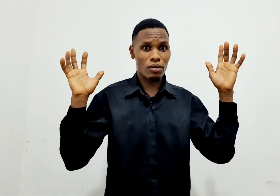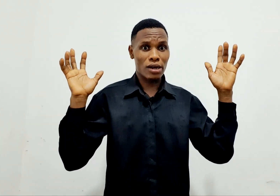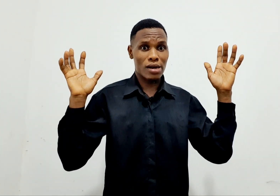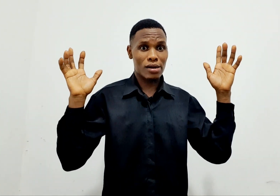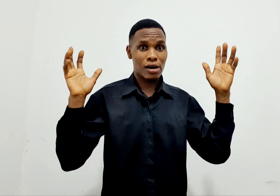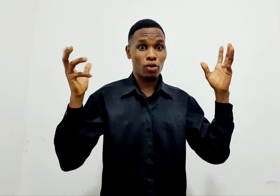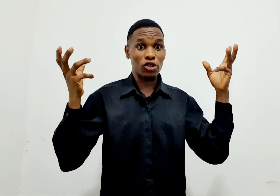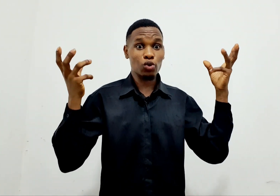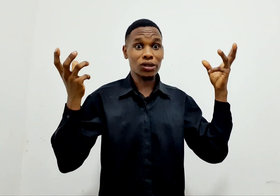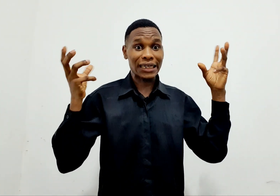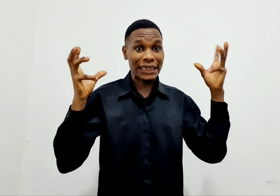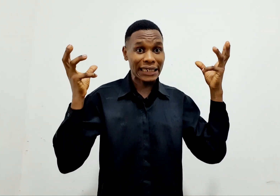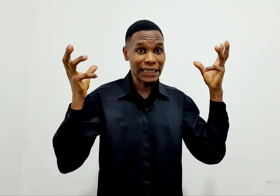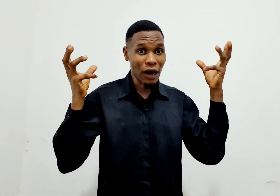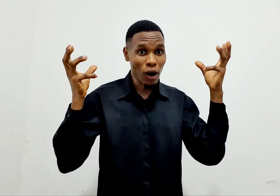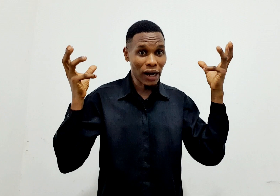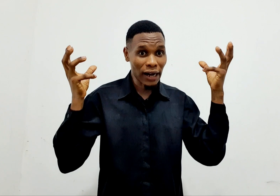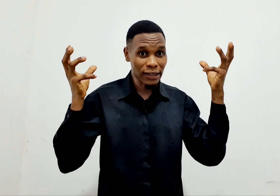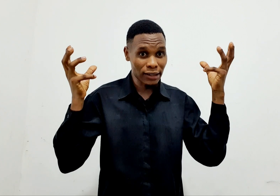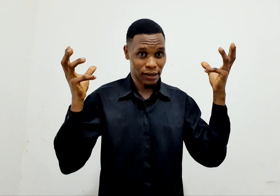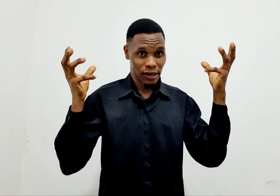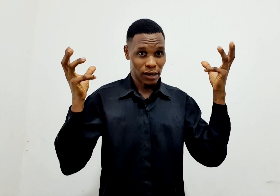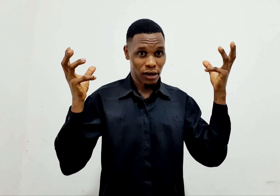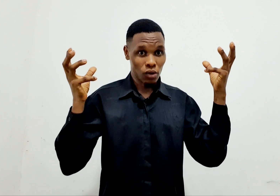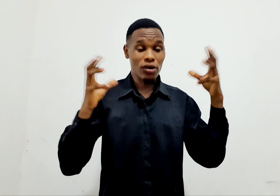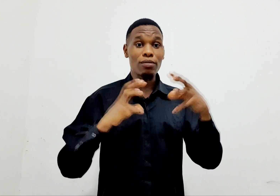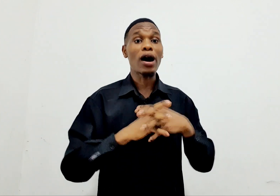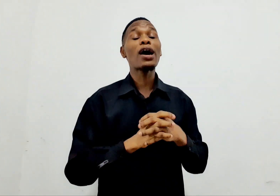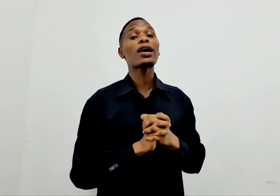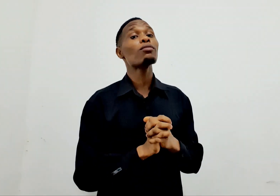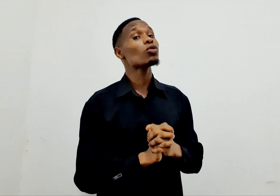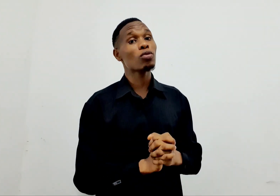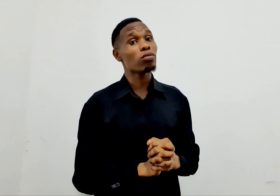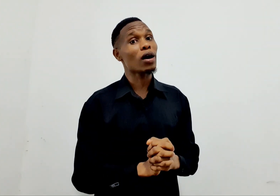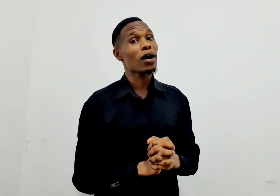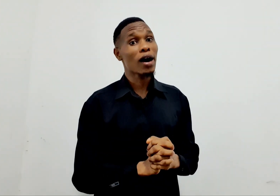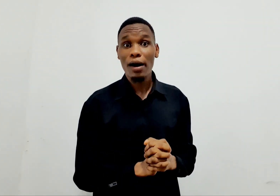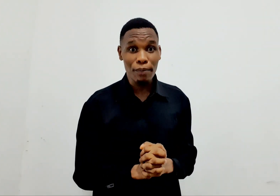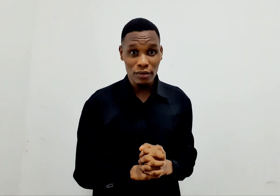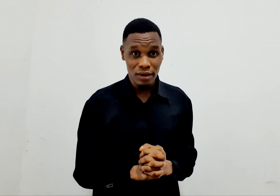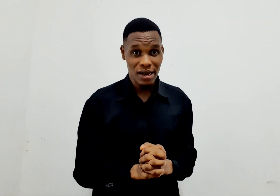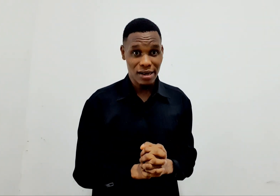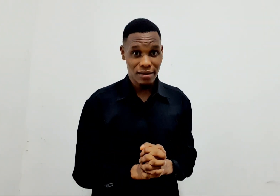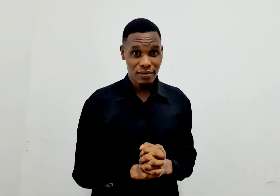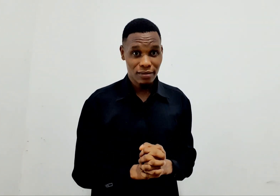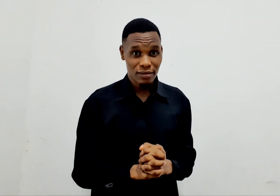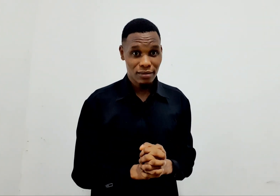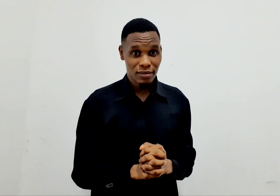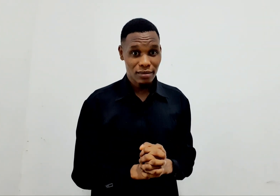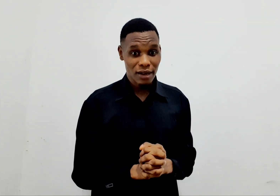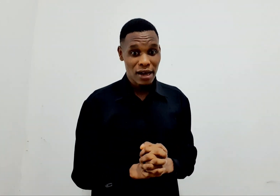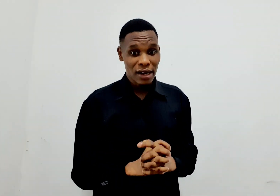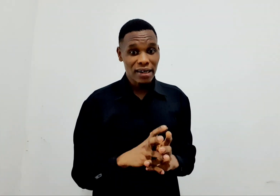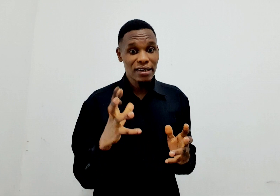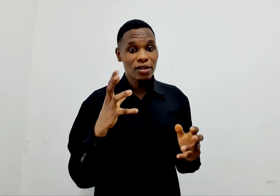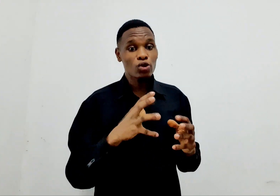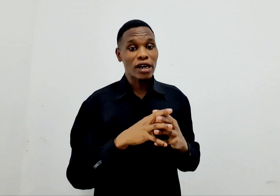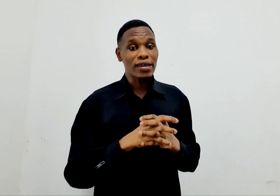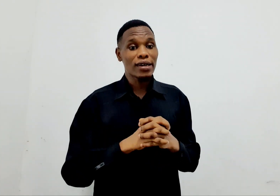duniani. Utajukuta kila wakati. Wewe ni umhanga mkubwa. Hapa duniani. Lakini kitu cha ne.